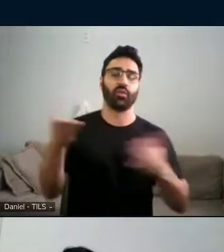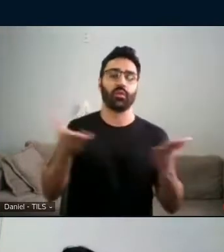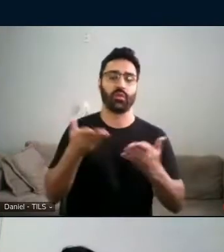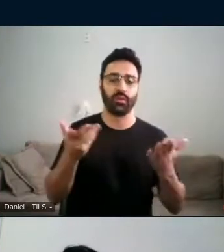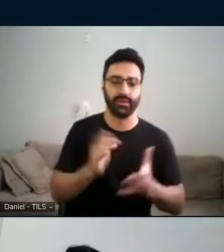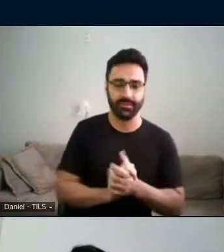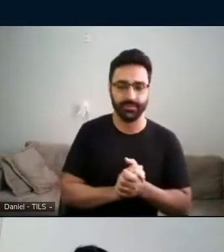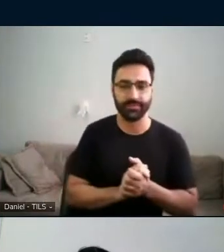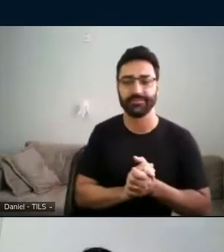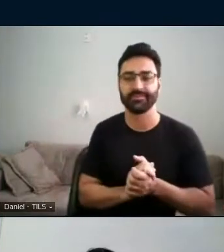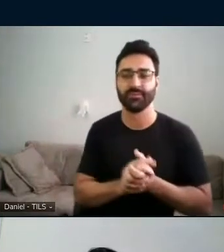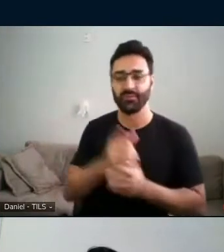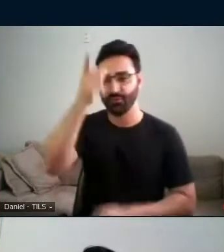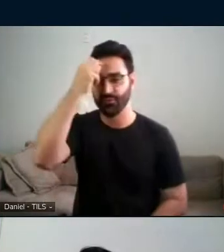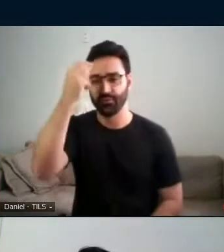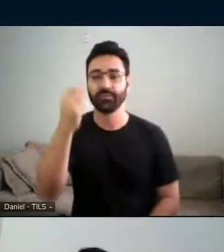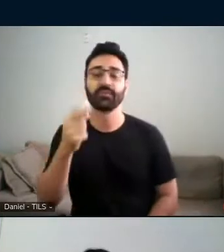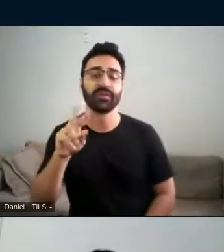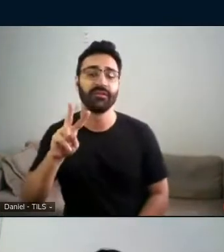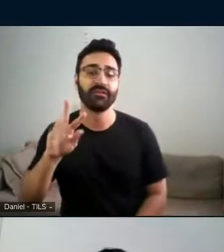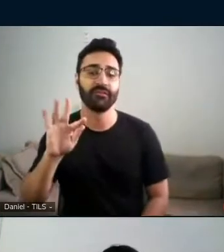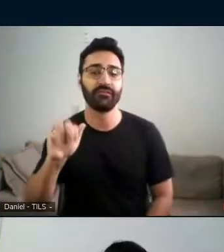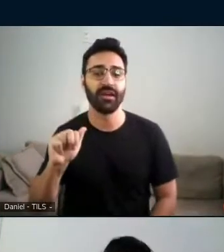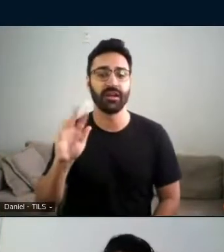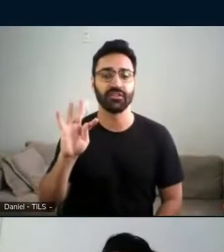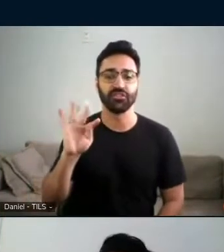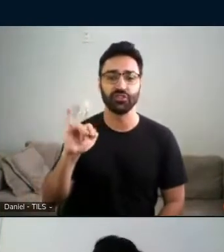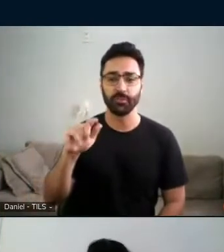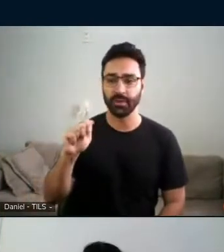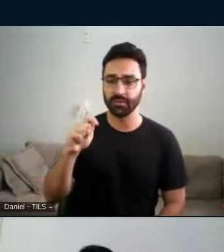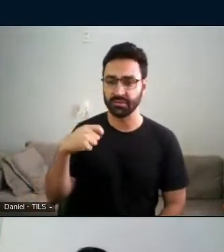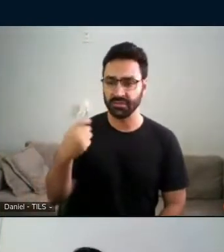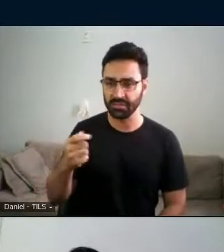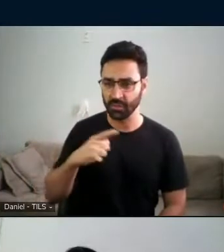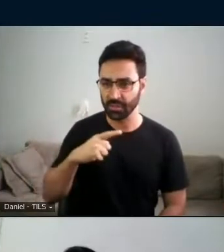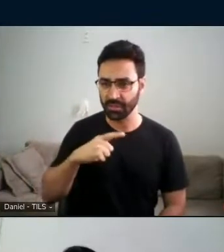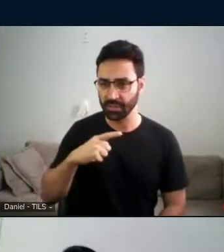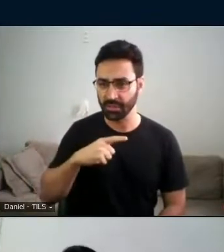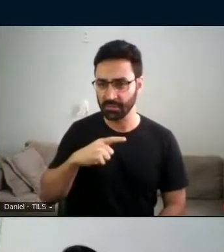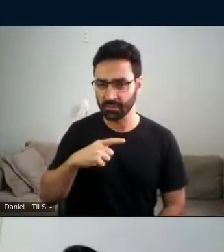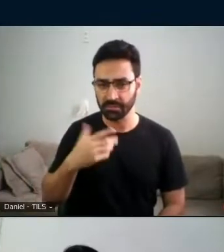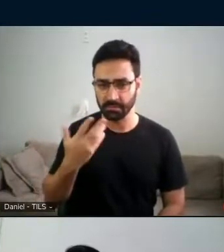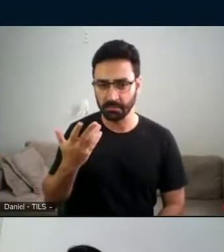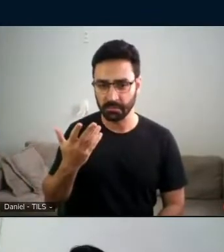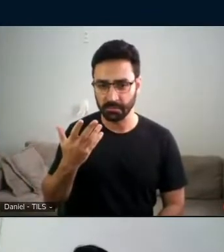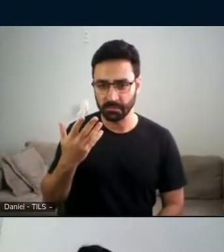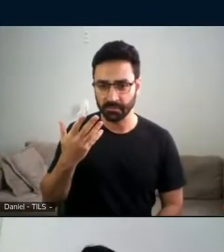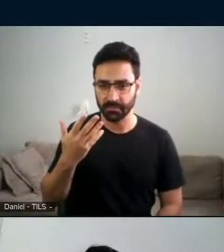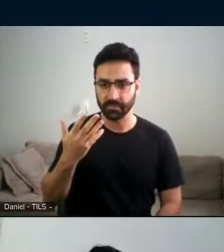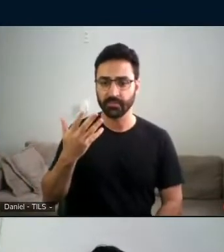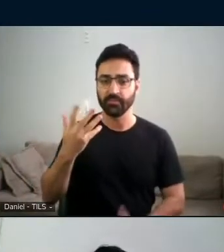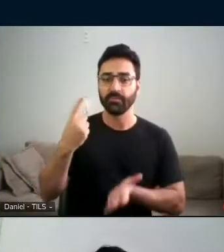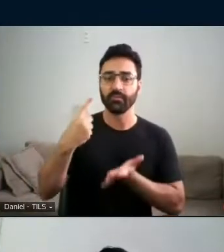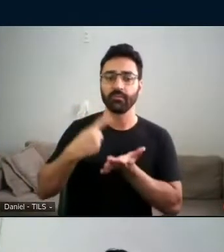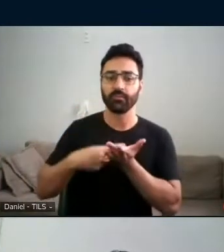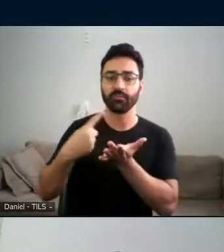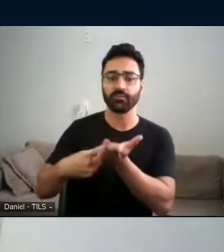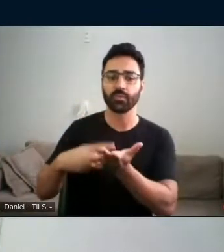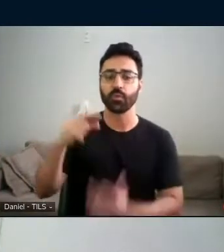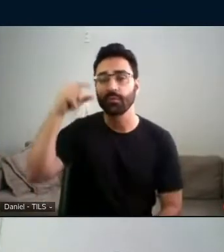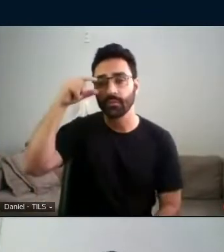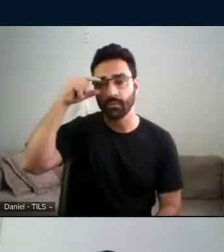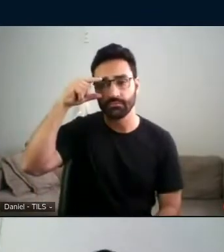entrando, bom dia! Minha querida companheira de caminhada, Fátima Vidal, da Universidade de Brasília.